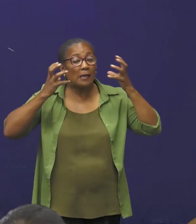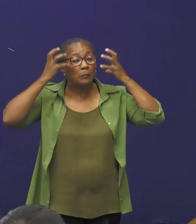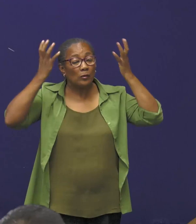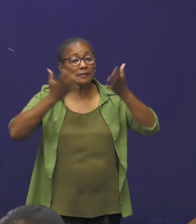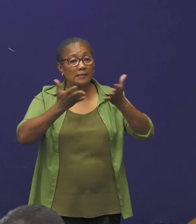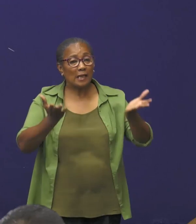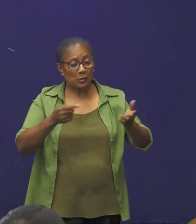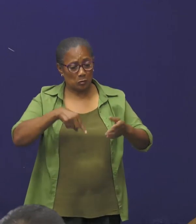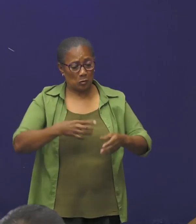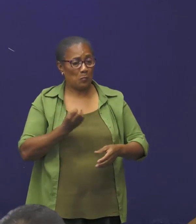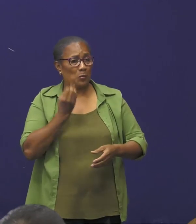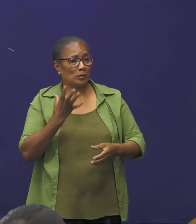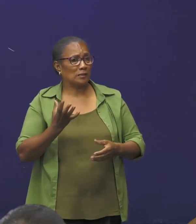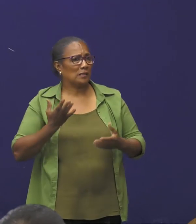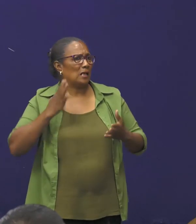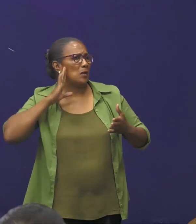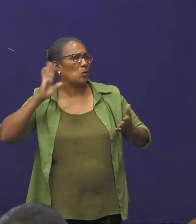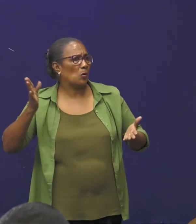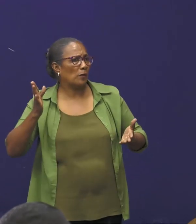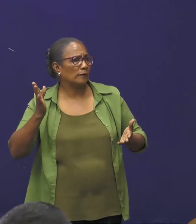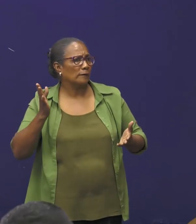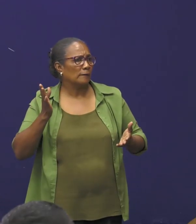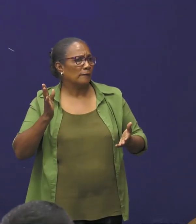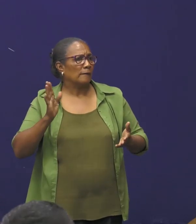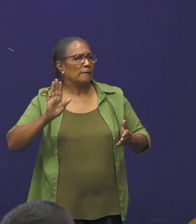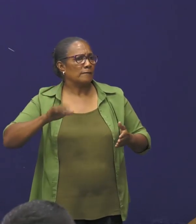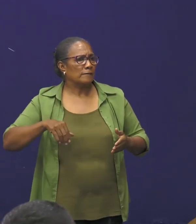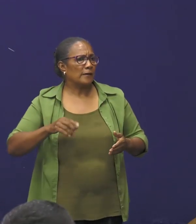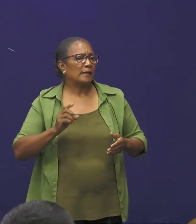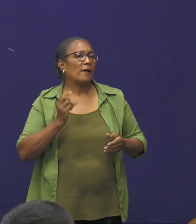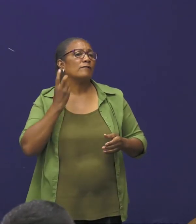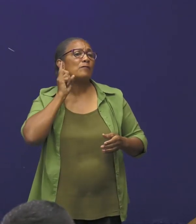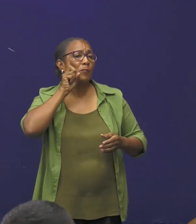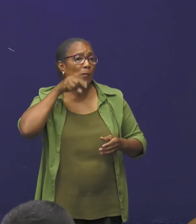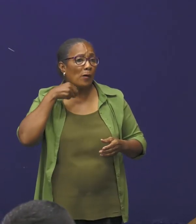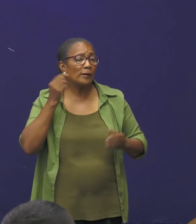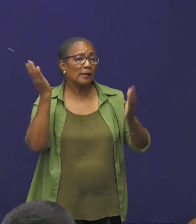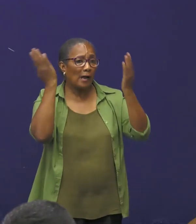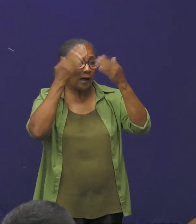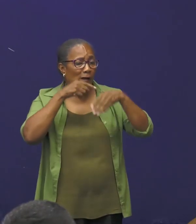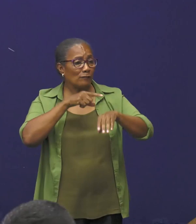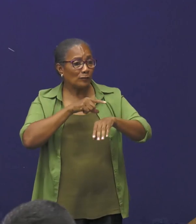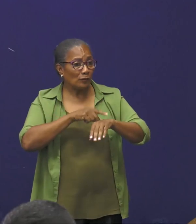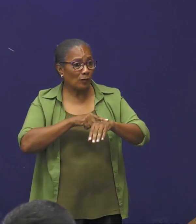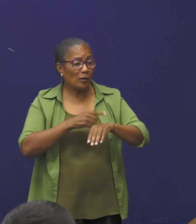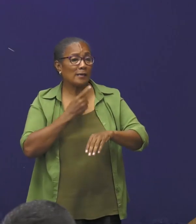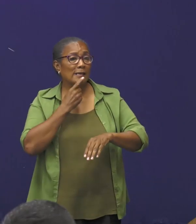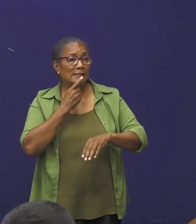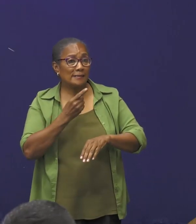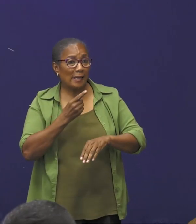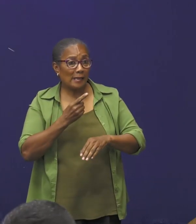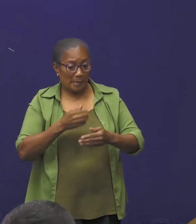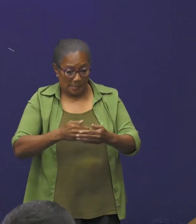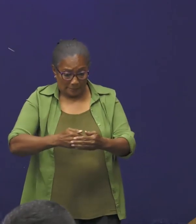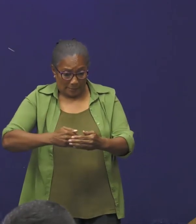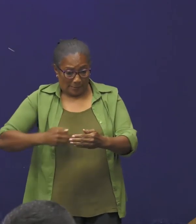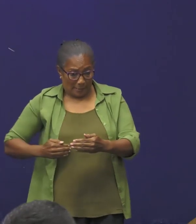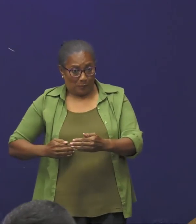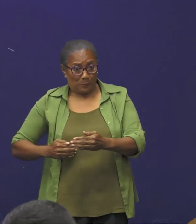ik hoor plotseling, dat vanaf morgen, avondklok is. Iemand die zegt, heel dicht bij het vuur te zitten,